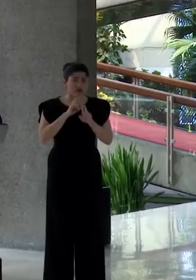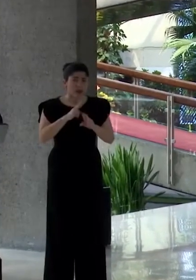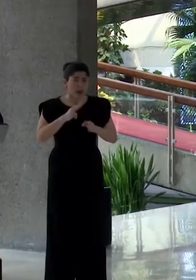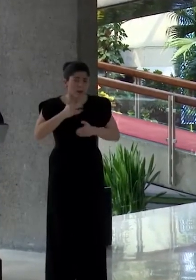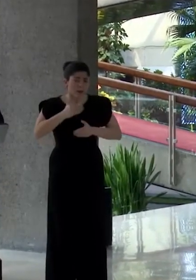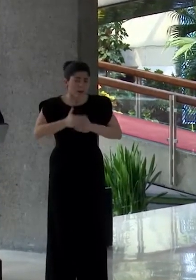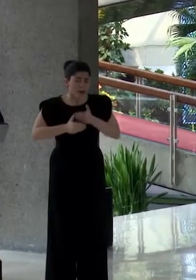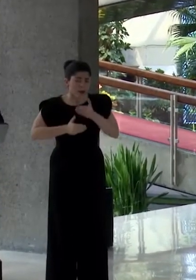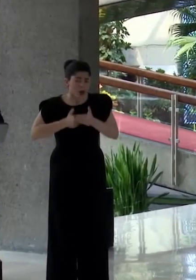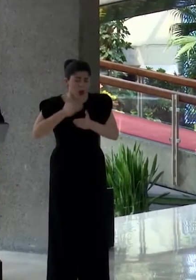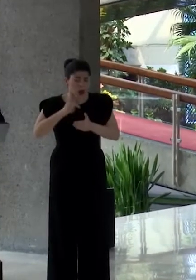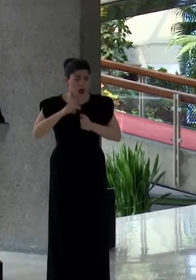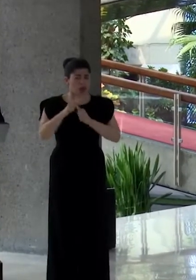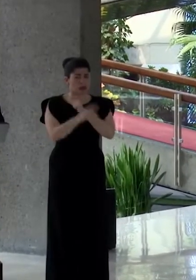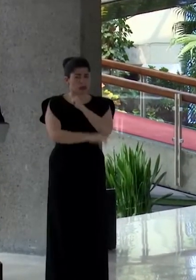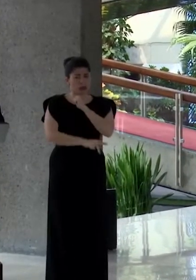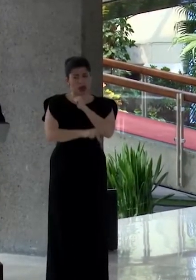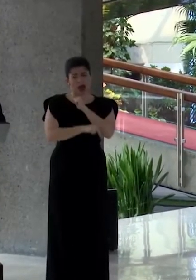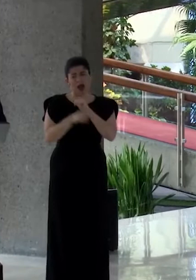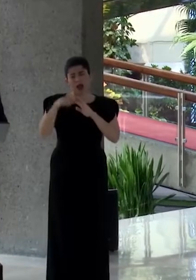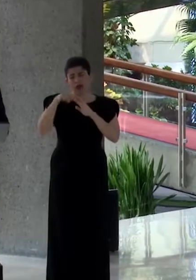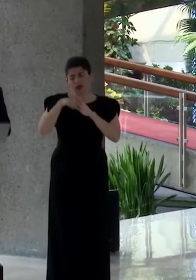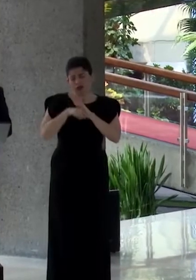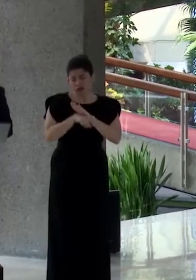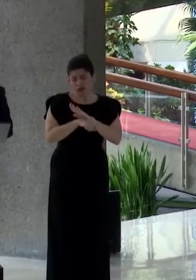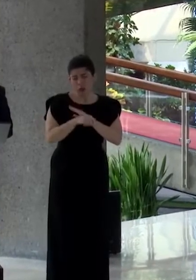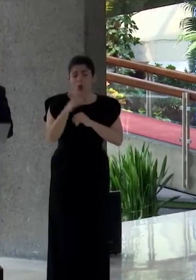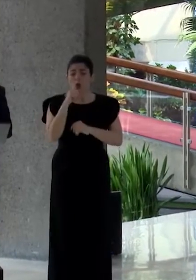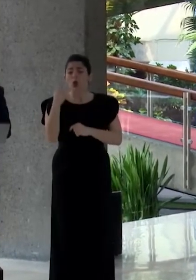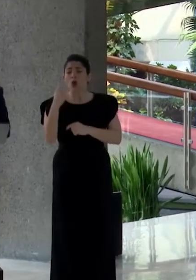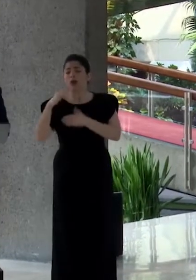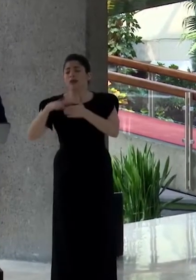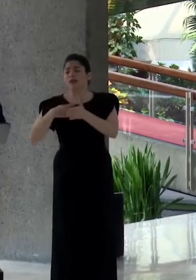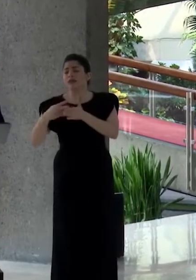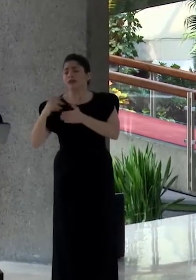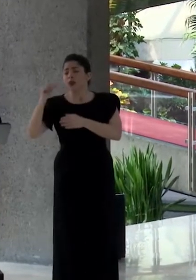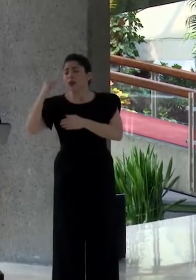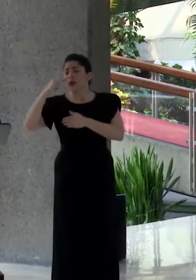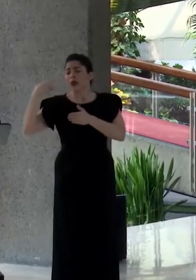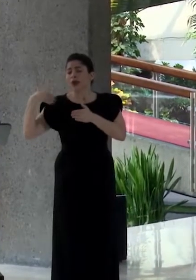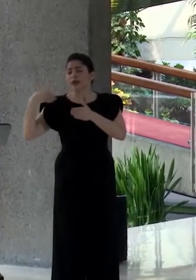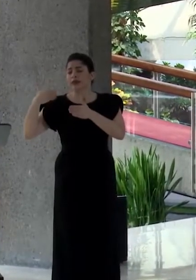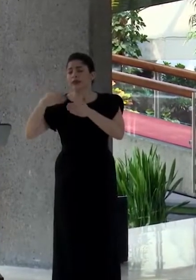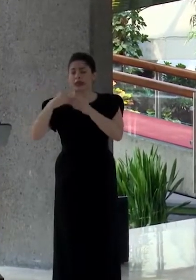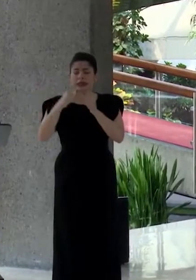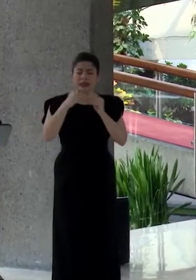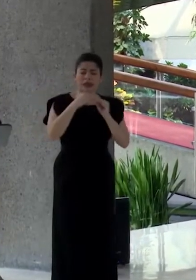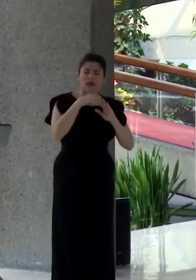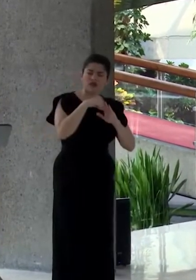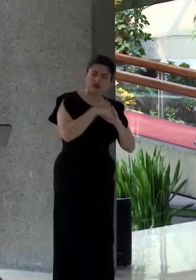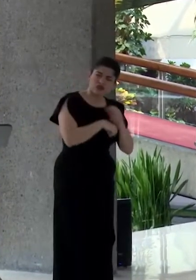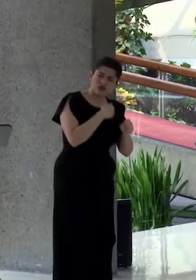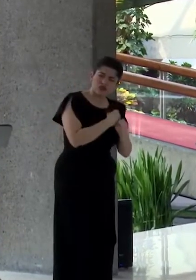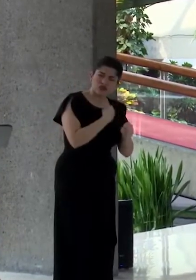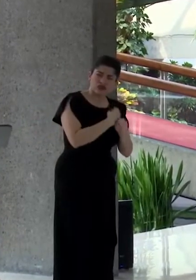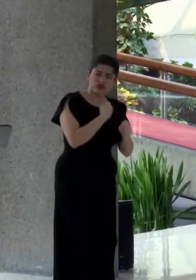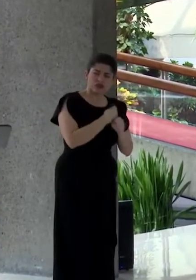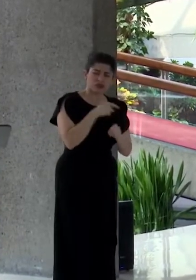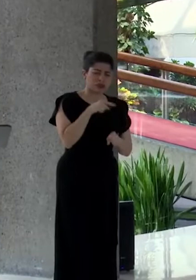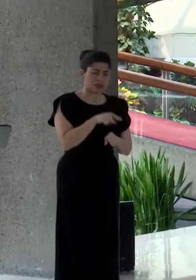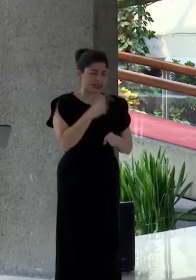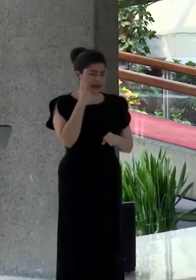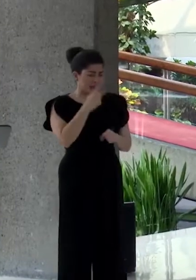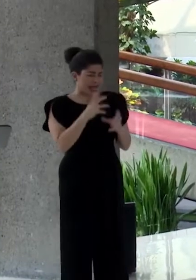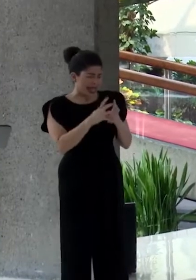de Estado que ha ido más allá de las tecnologías de las administraciones. Lo que era una